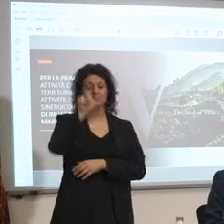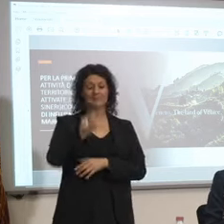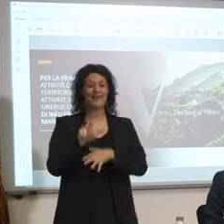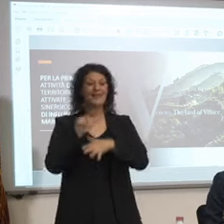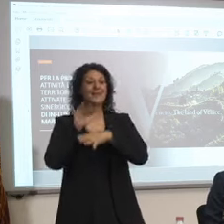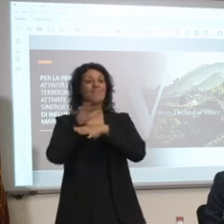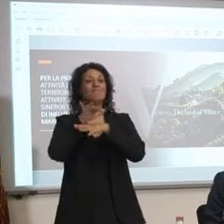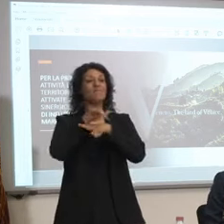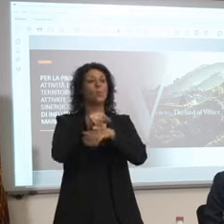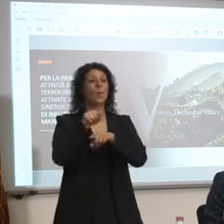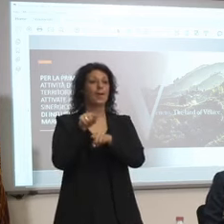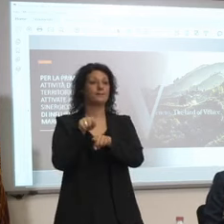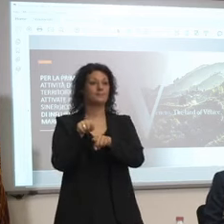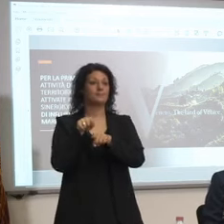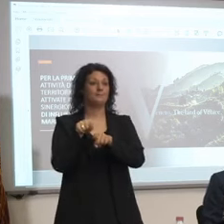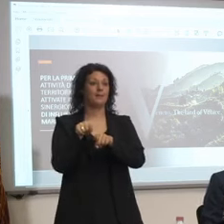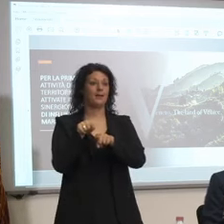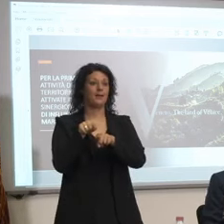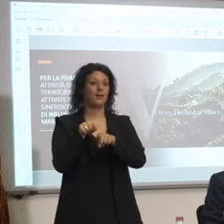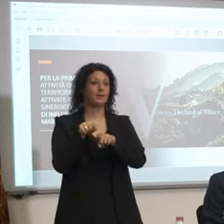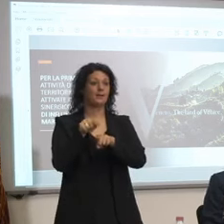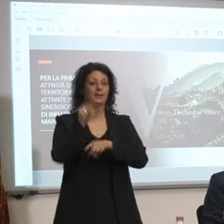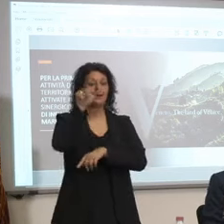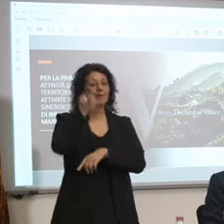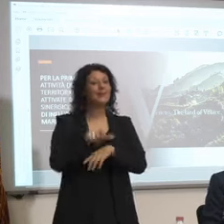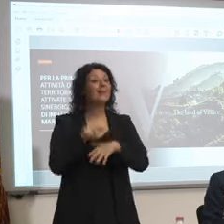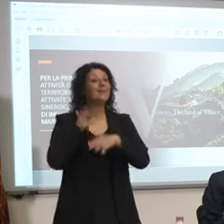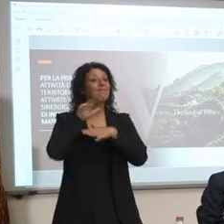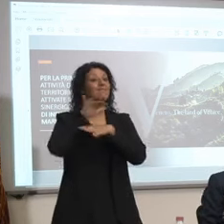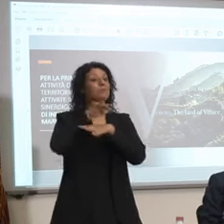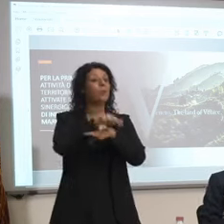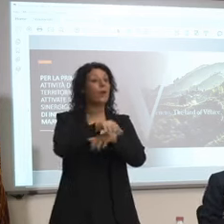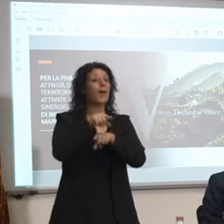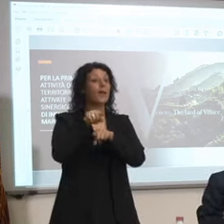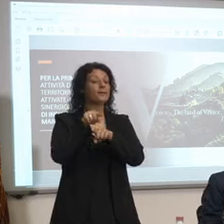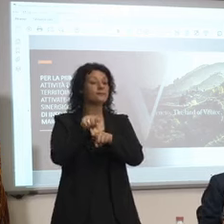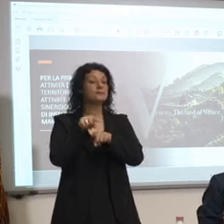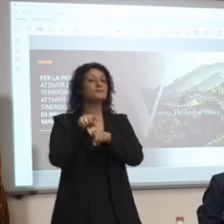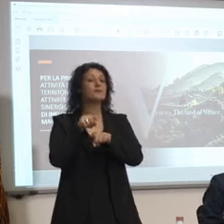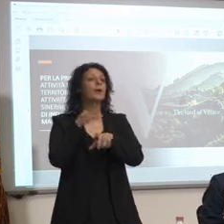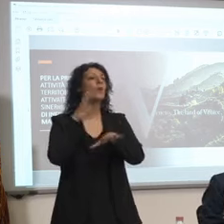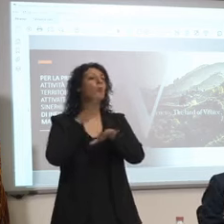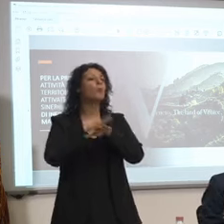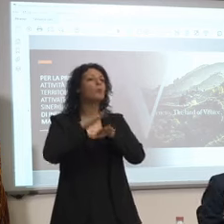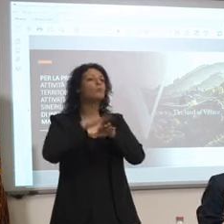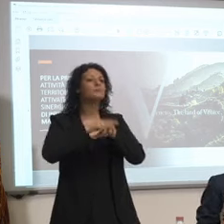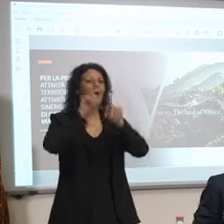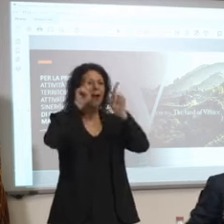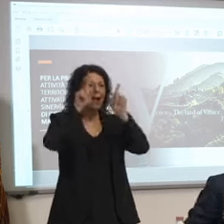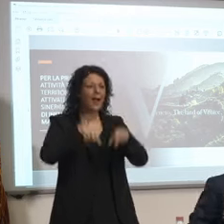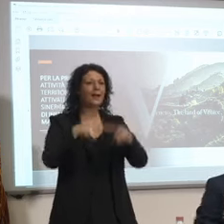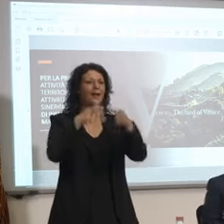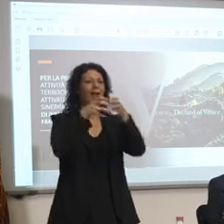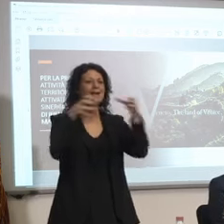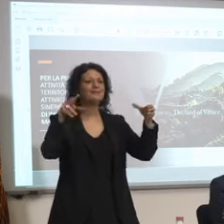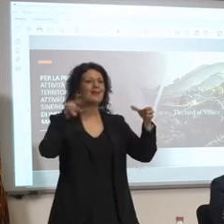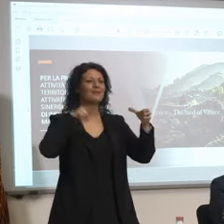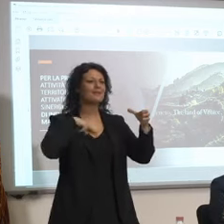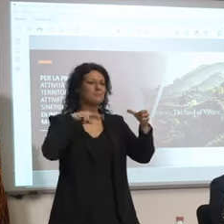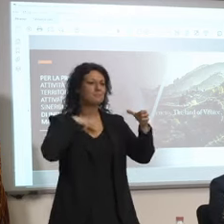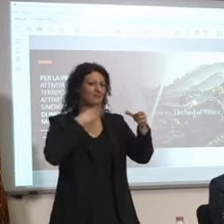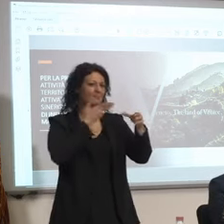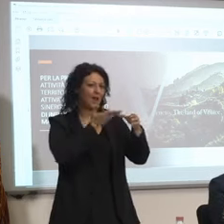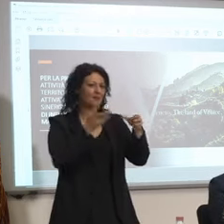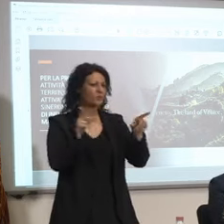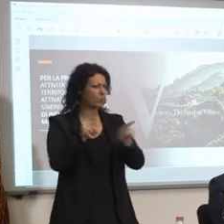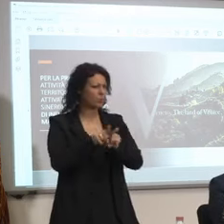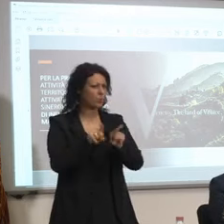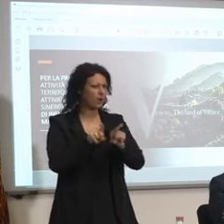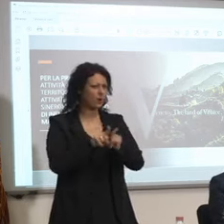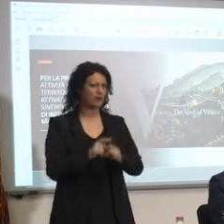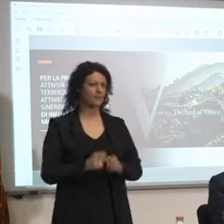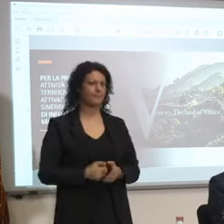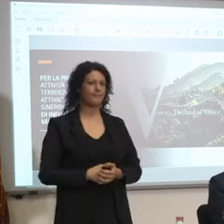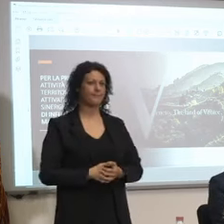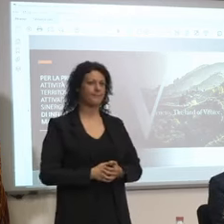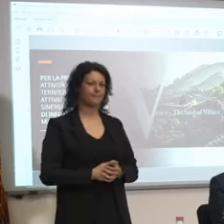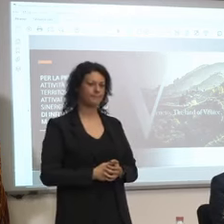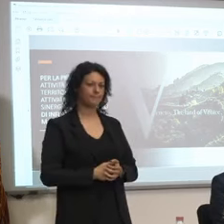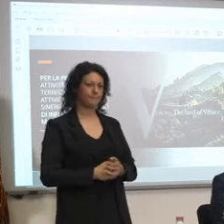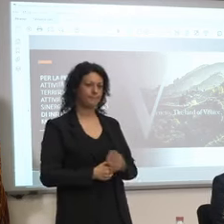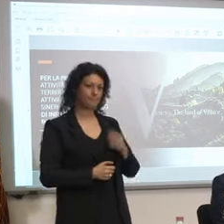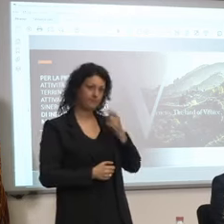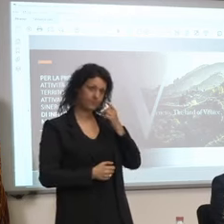comunicazione pubblica la trovate su una comunicazione di un'azienda privata internazionale proprio su questo punto avevamo già parlato in